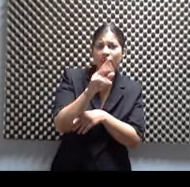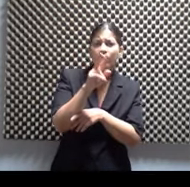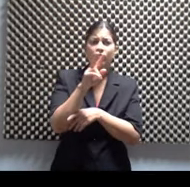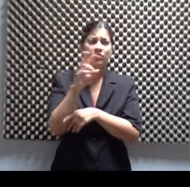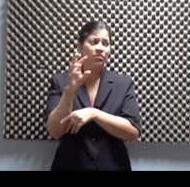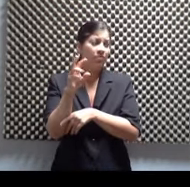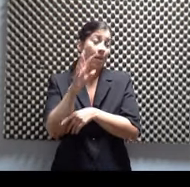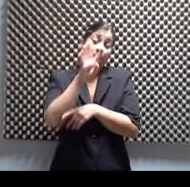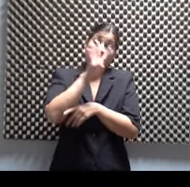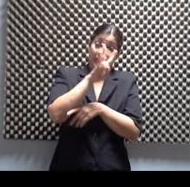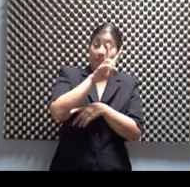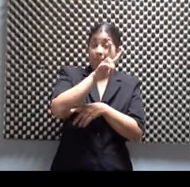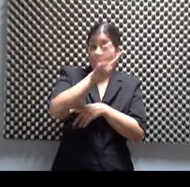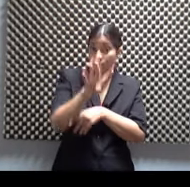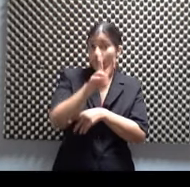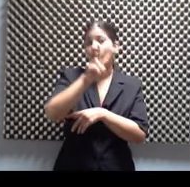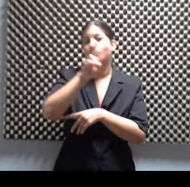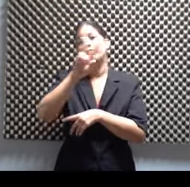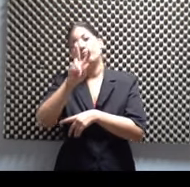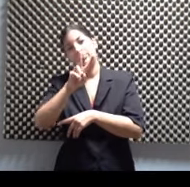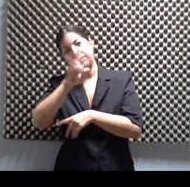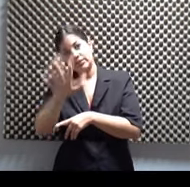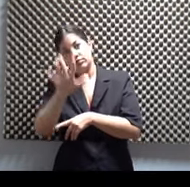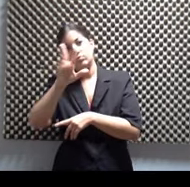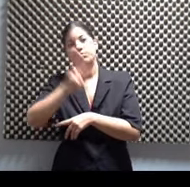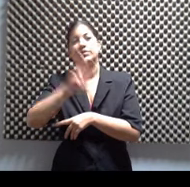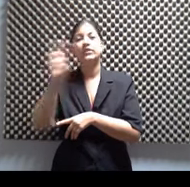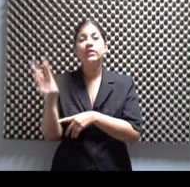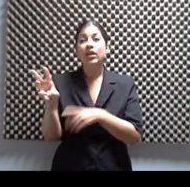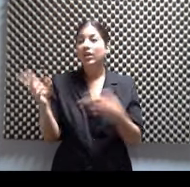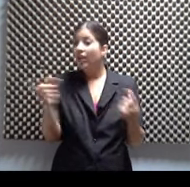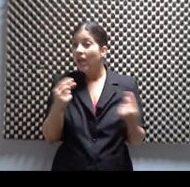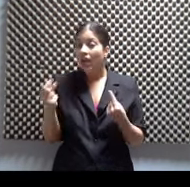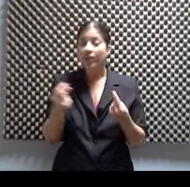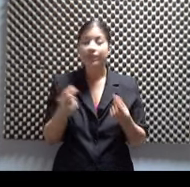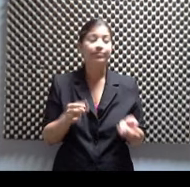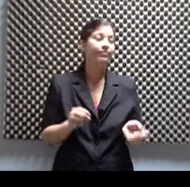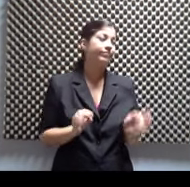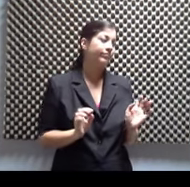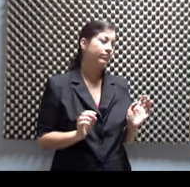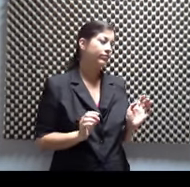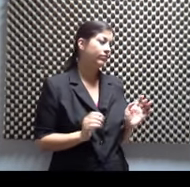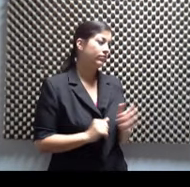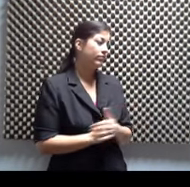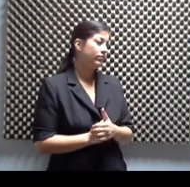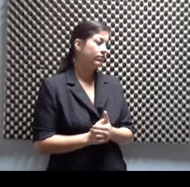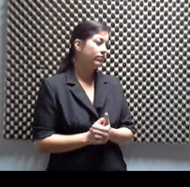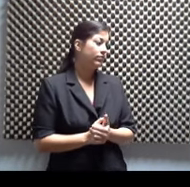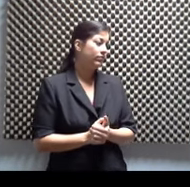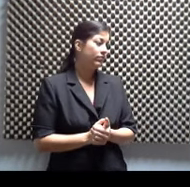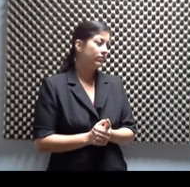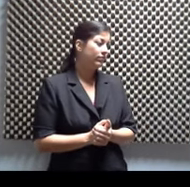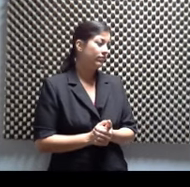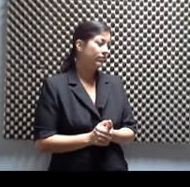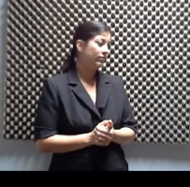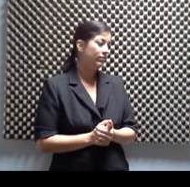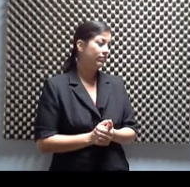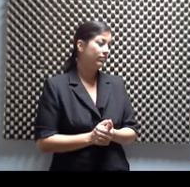24, 25 y Sí, es en el, bueno, ese es el que llegue